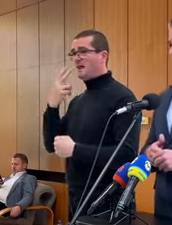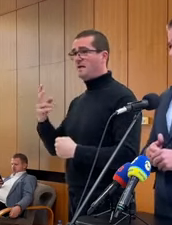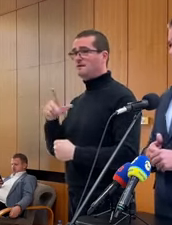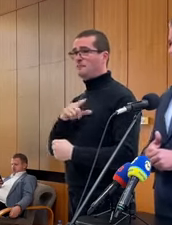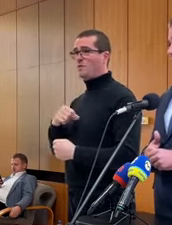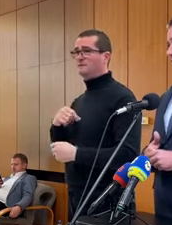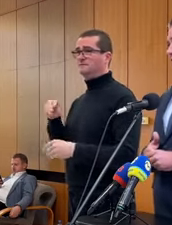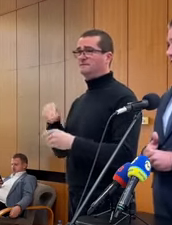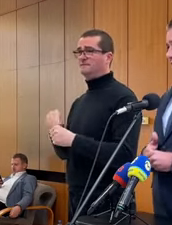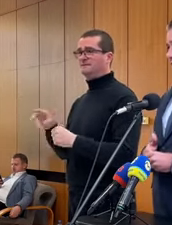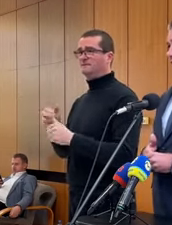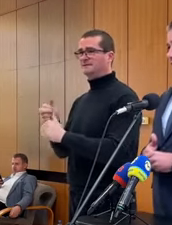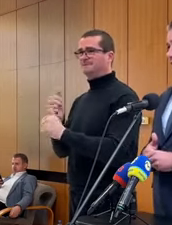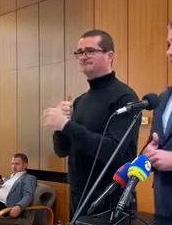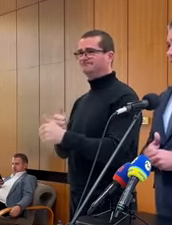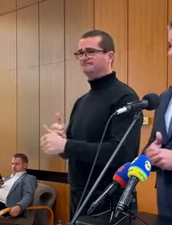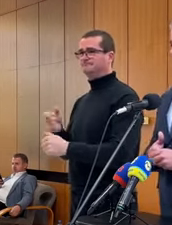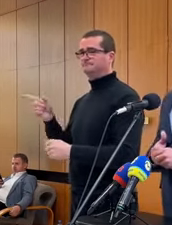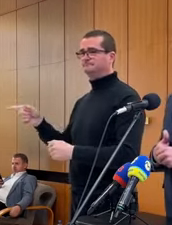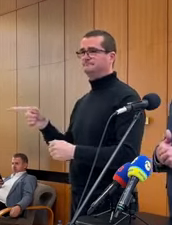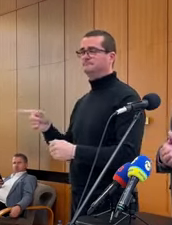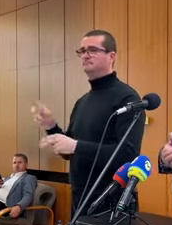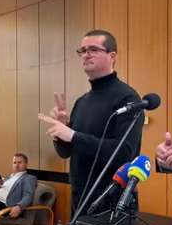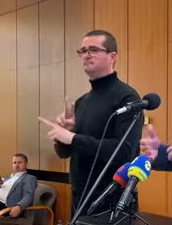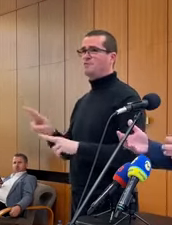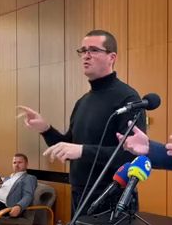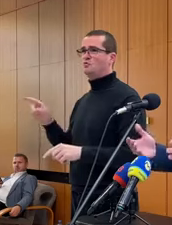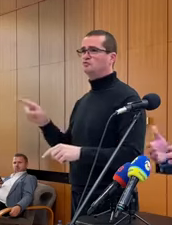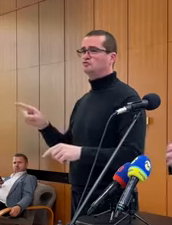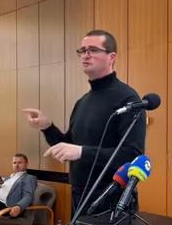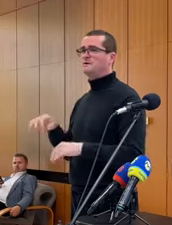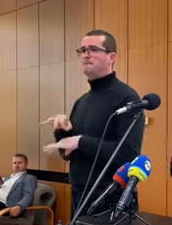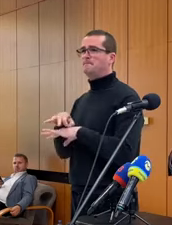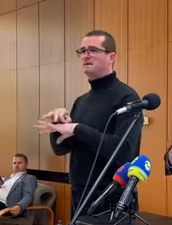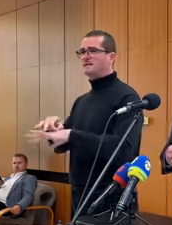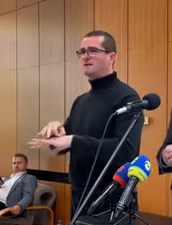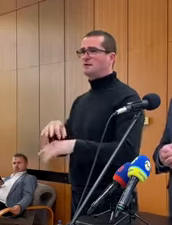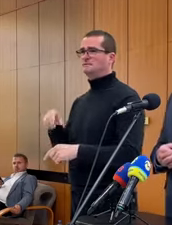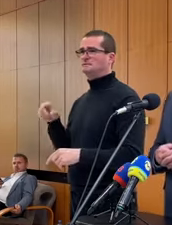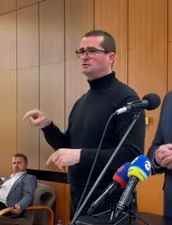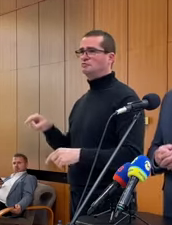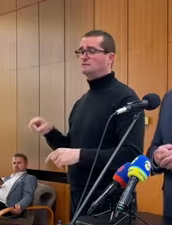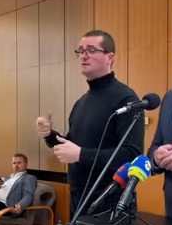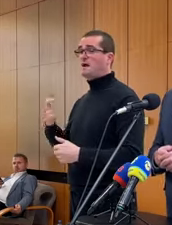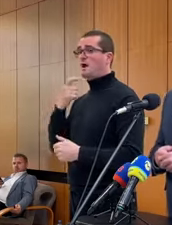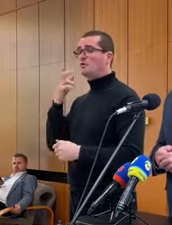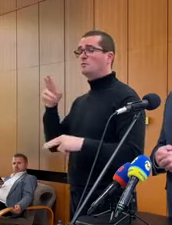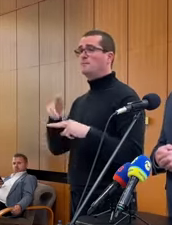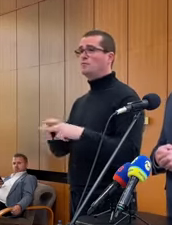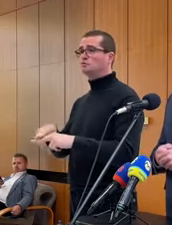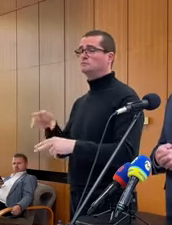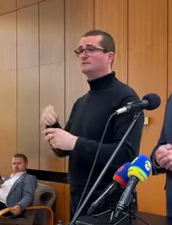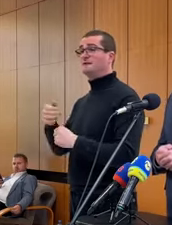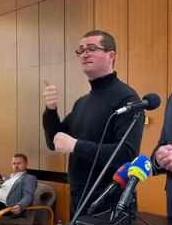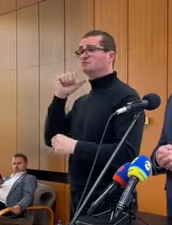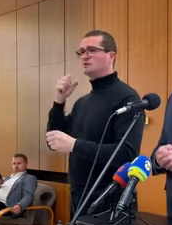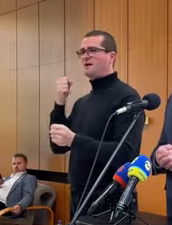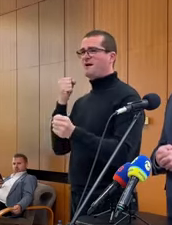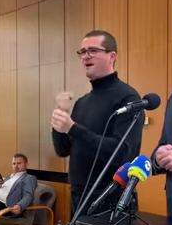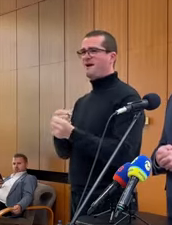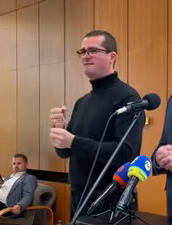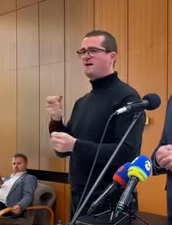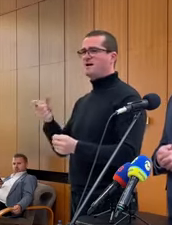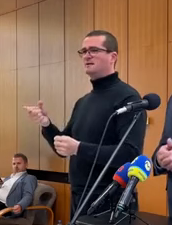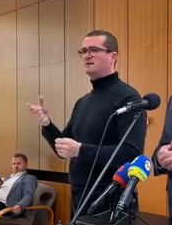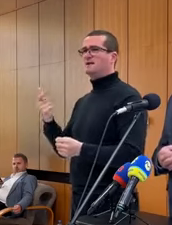policajne s tým, že sa zameriavajú na možných prevádzačov. A to bude postupovať v výpade v tej včerajšej havarii? Na